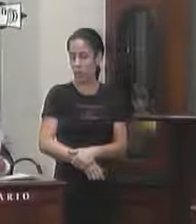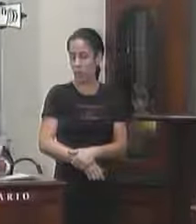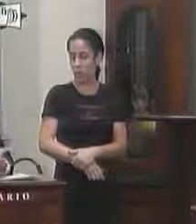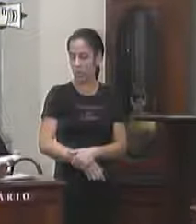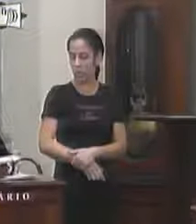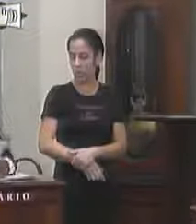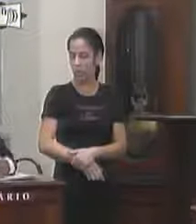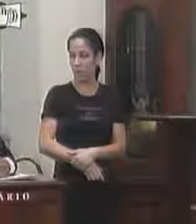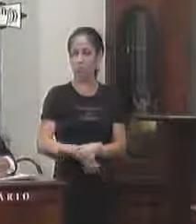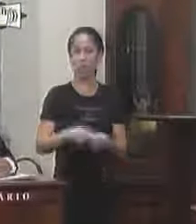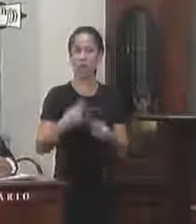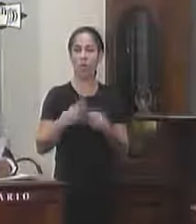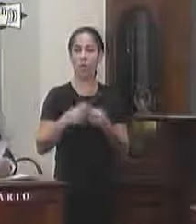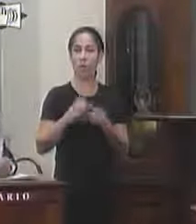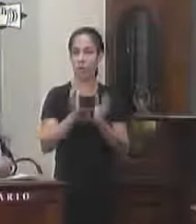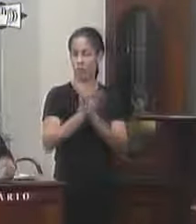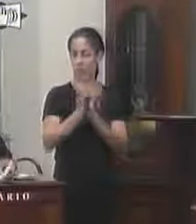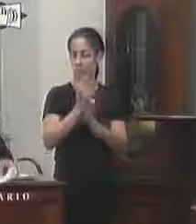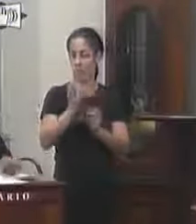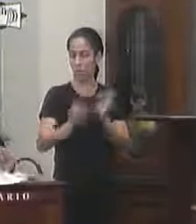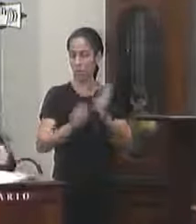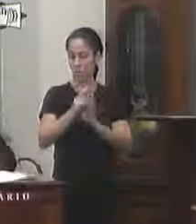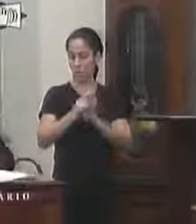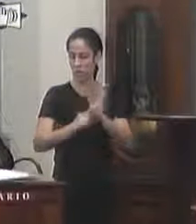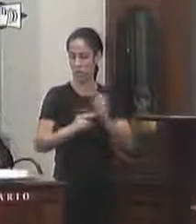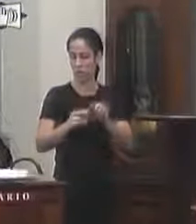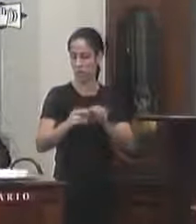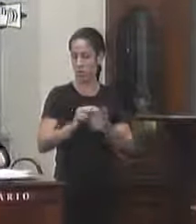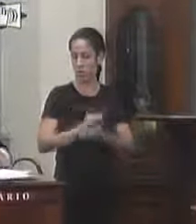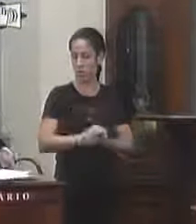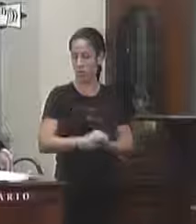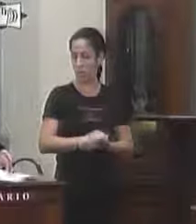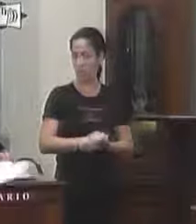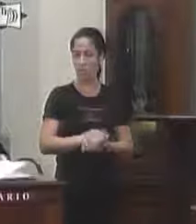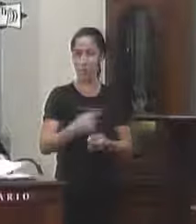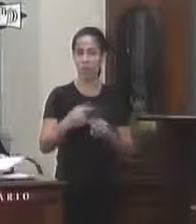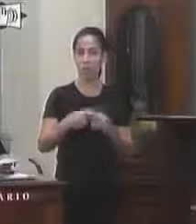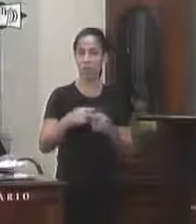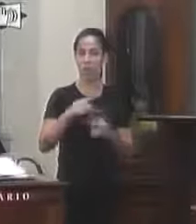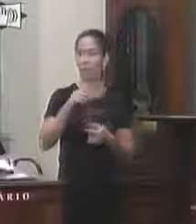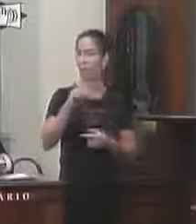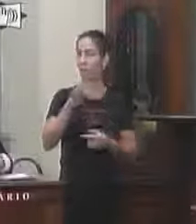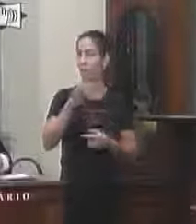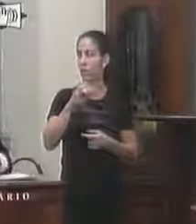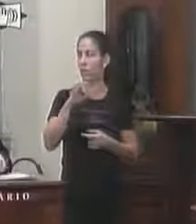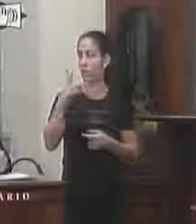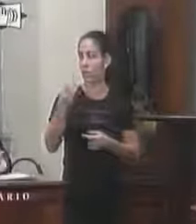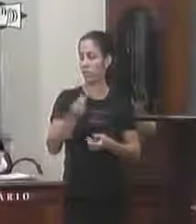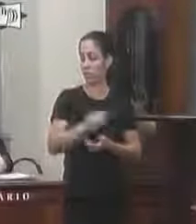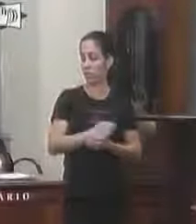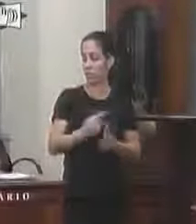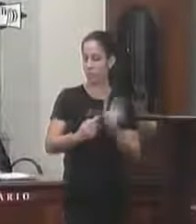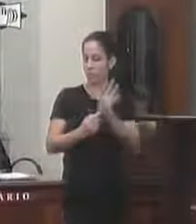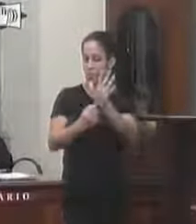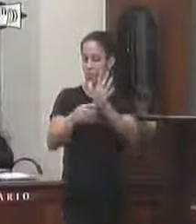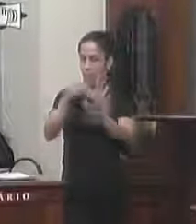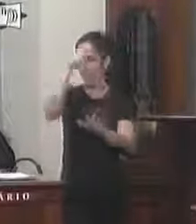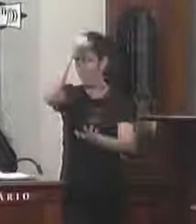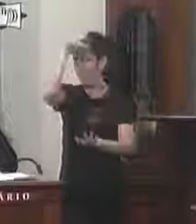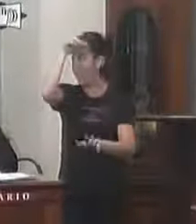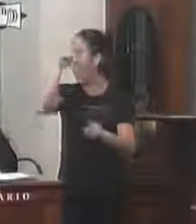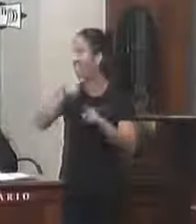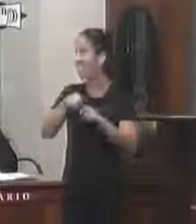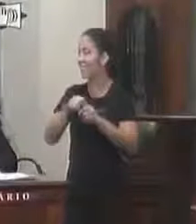das razões para a rejeição ao veto devido ao veto total apresentado pelo Poder